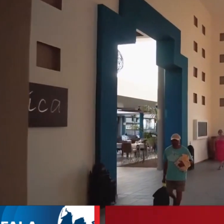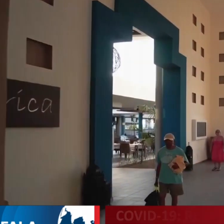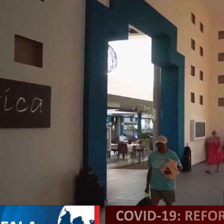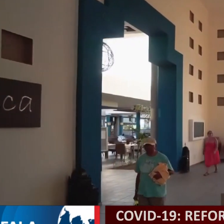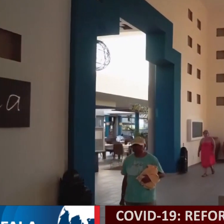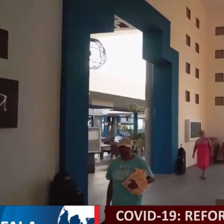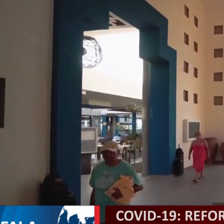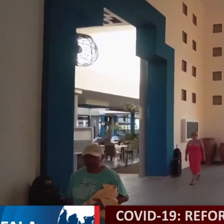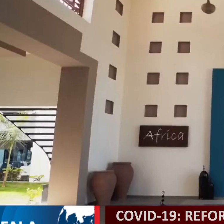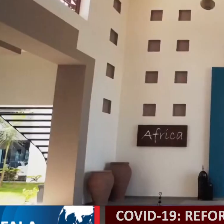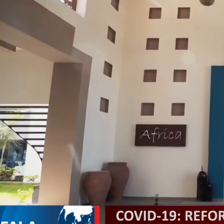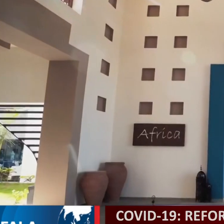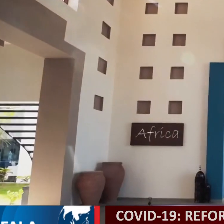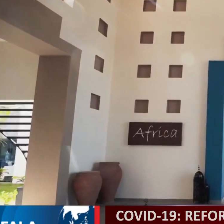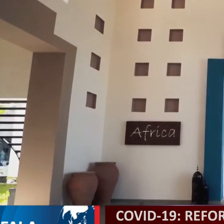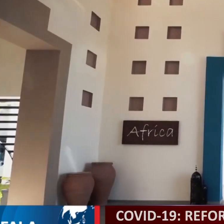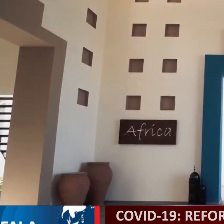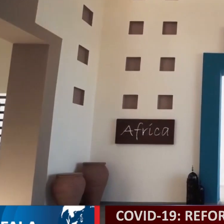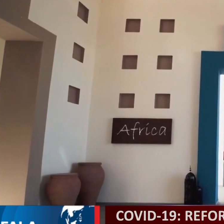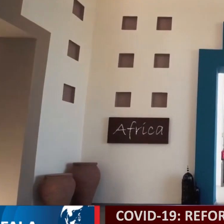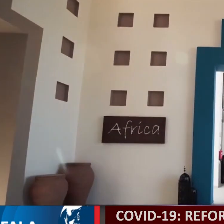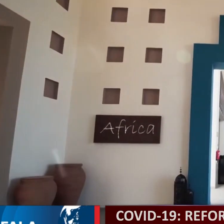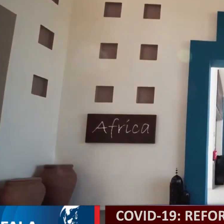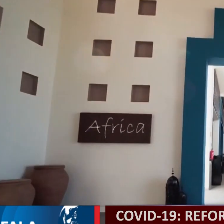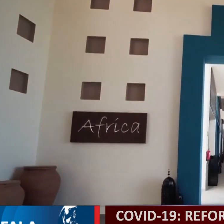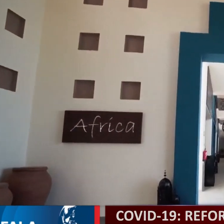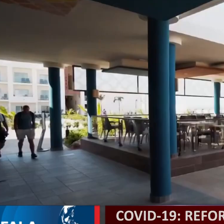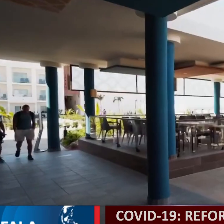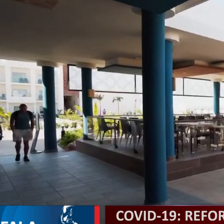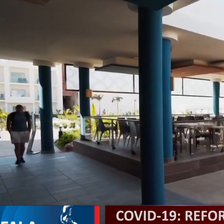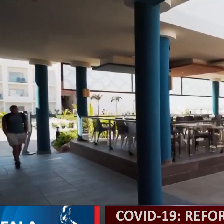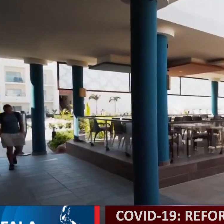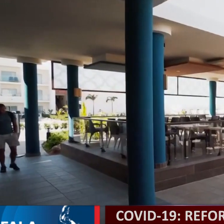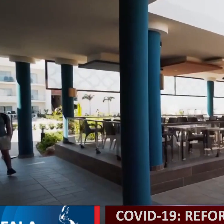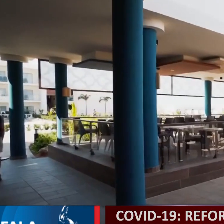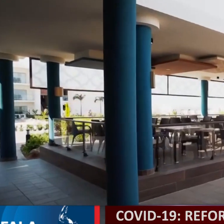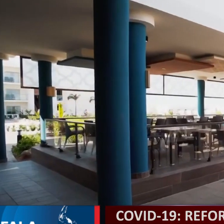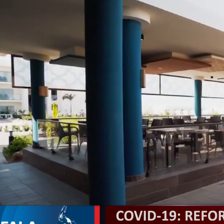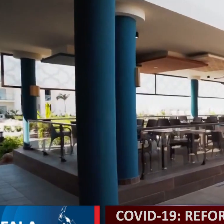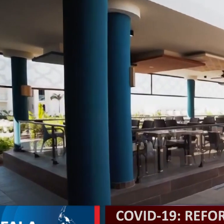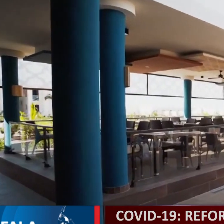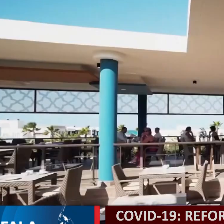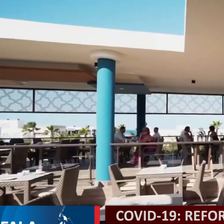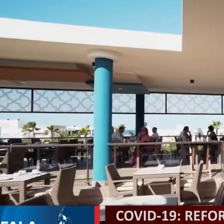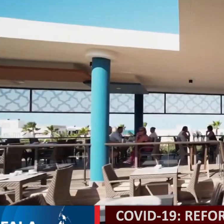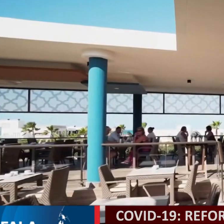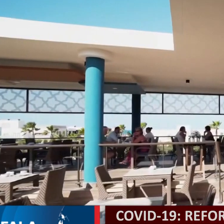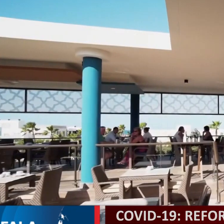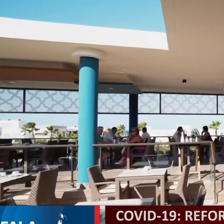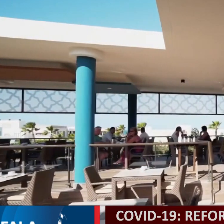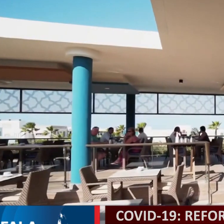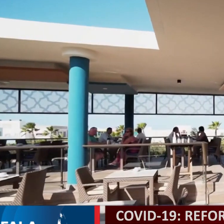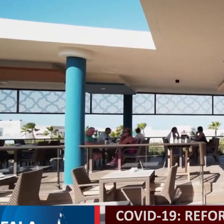trabalhadores do Hotel Rio Caramboa, que estavam a cumprir o segundo período de quarentena quando criaram a situação de revolta